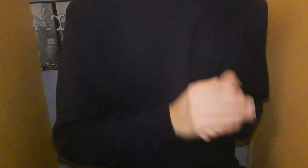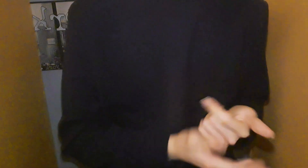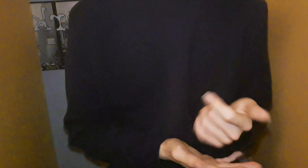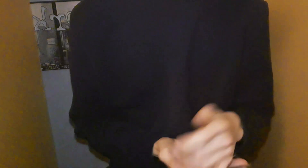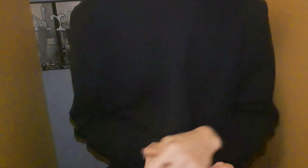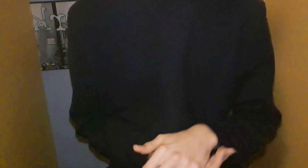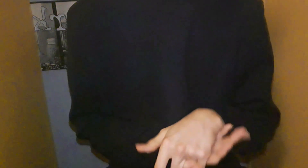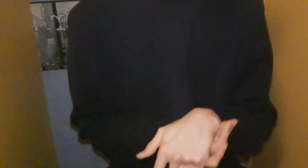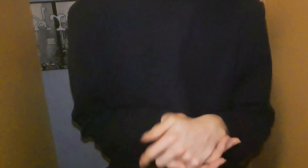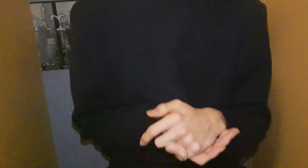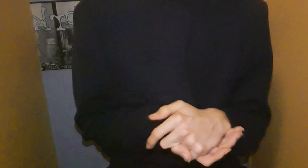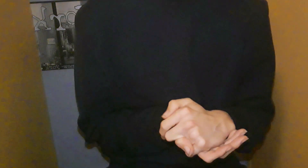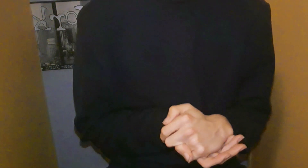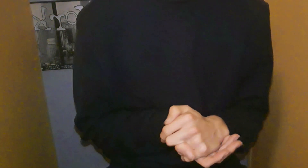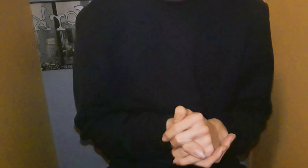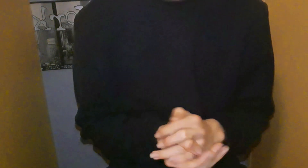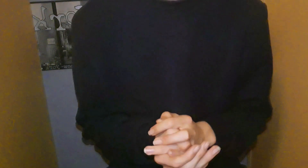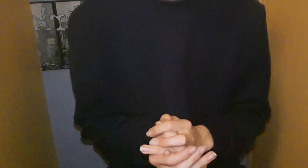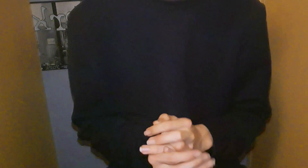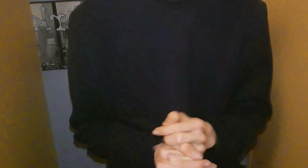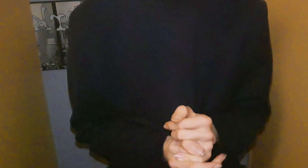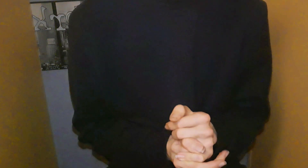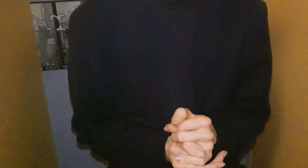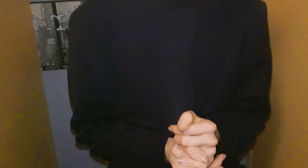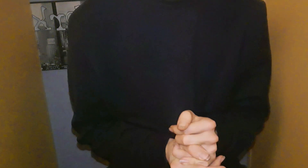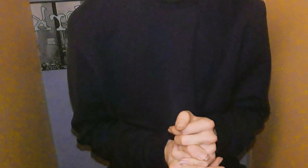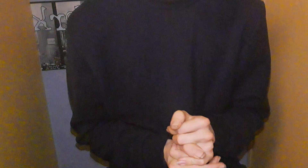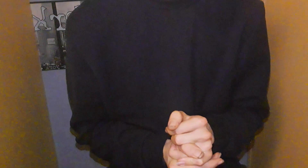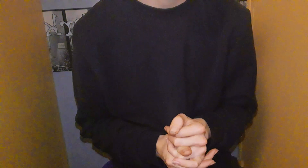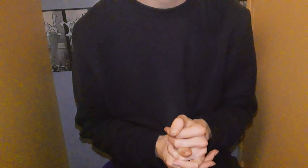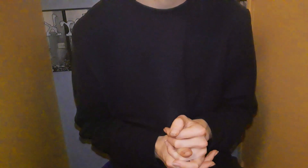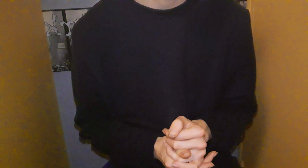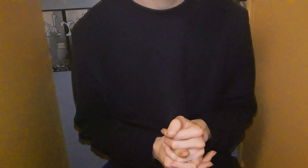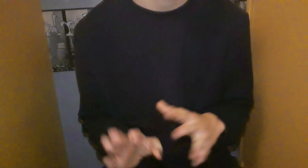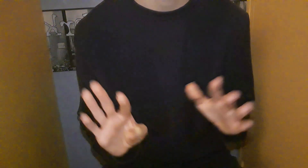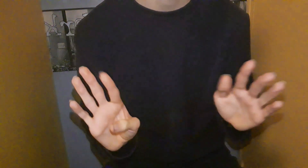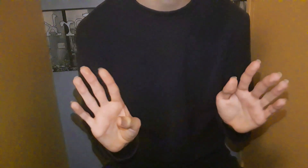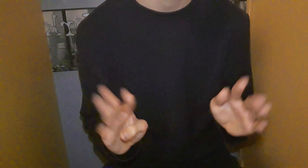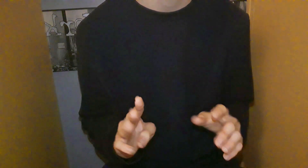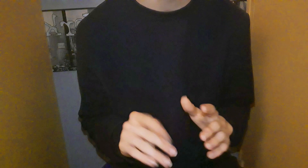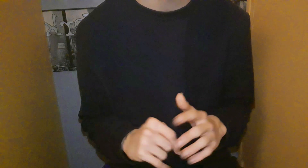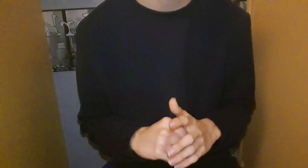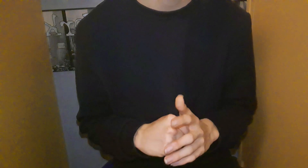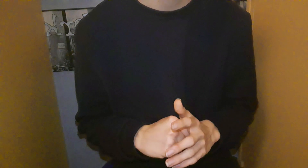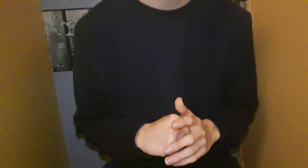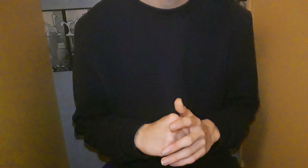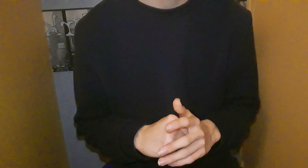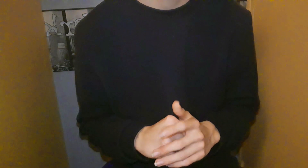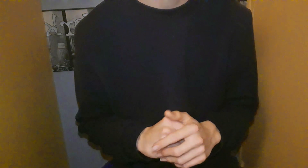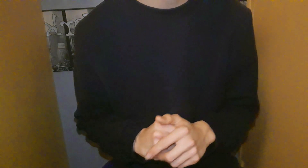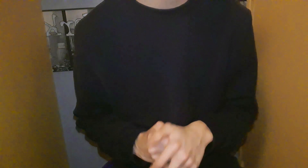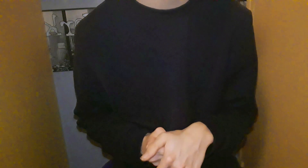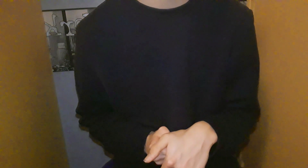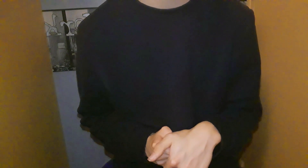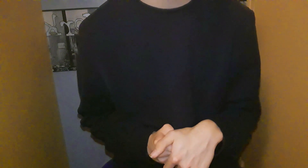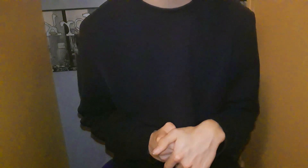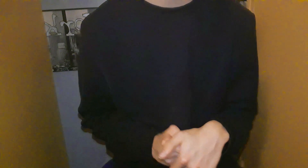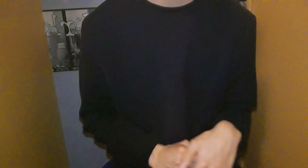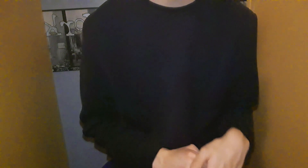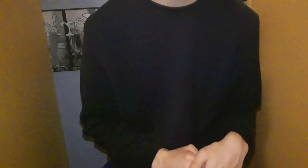coup Inscrit à ça Et puis Bah, pour l'instant Ça se passe très bien Je chante pas faux À ce que je sache Mais je chante pas non plus Hyper